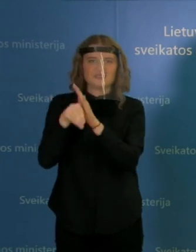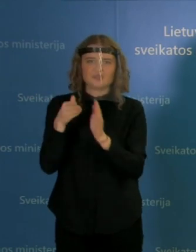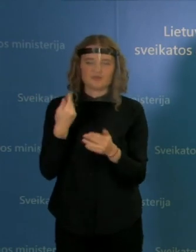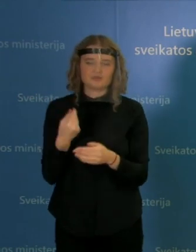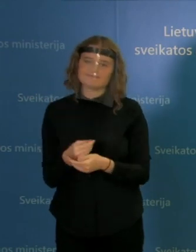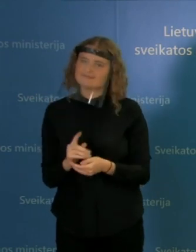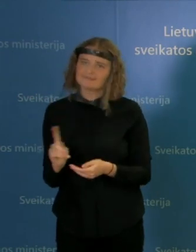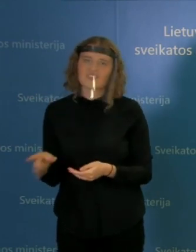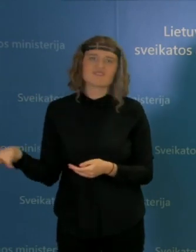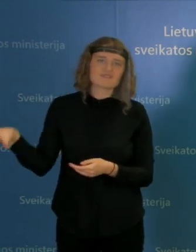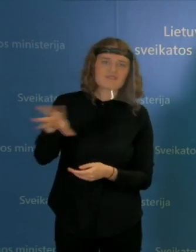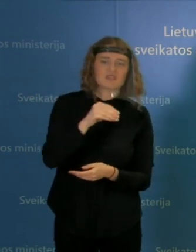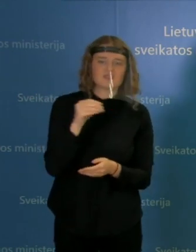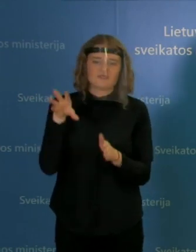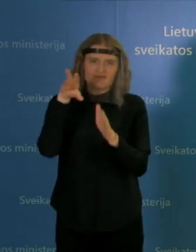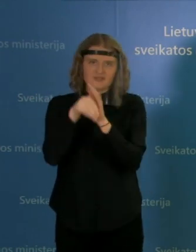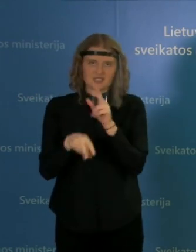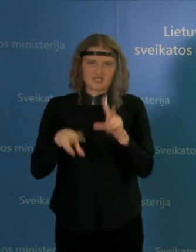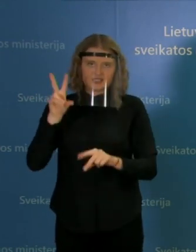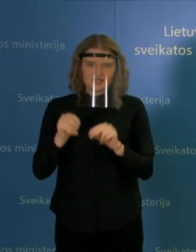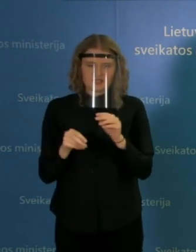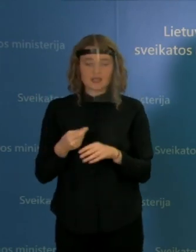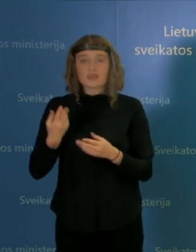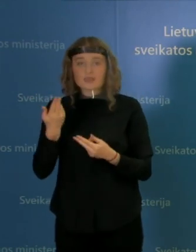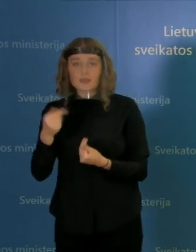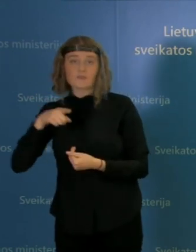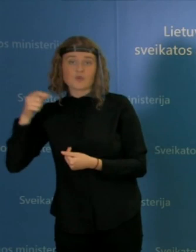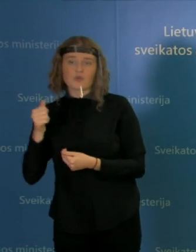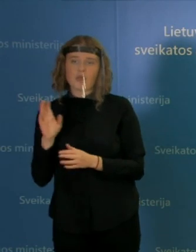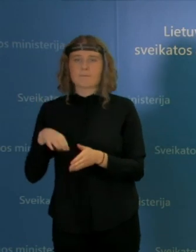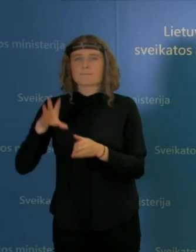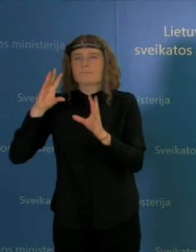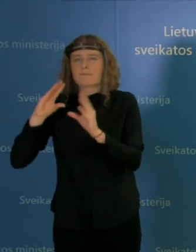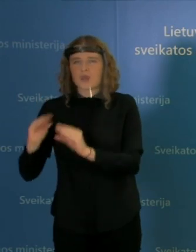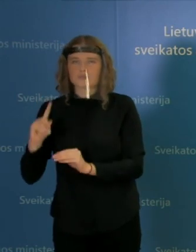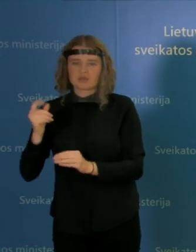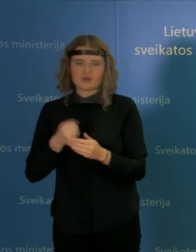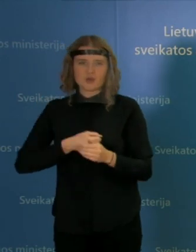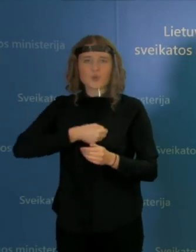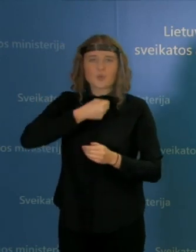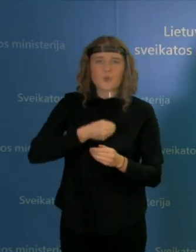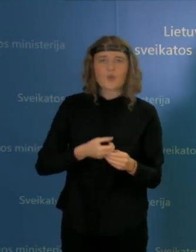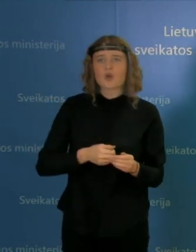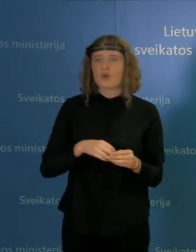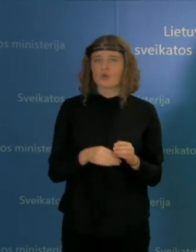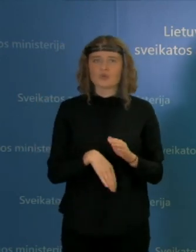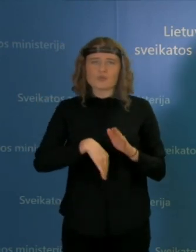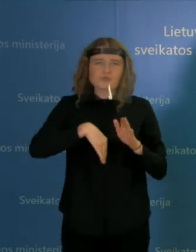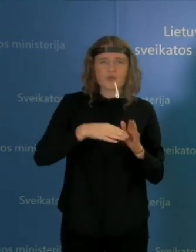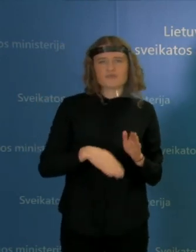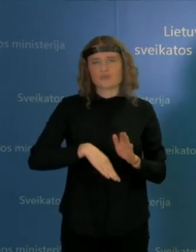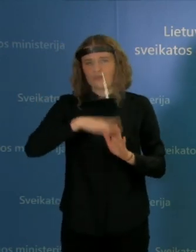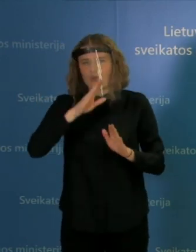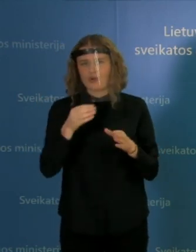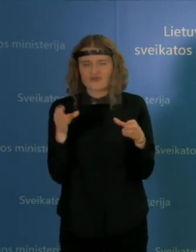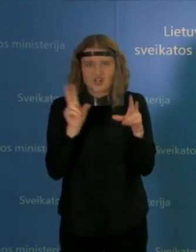rizikoje, aišku, jauname amžiuje ta rizika yra mažesnė, vyresniam amžiu jinai didesnė, bet galų galę mes susitinkam